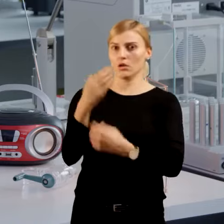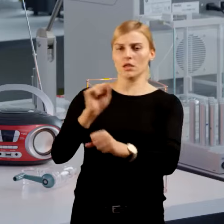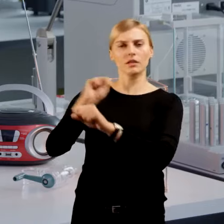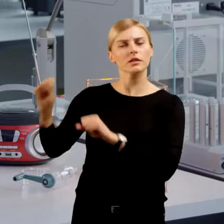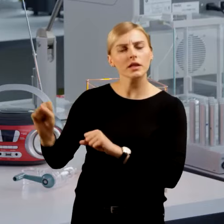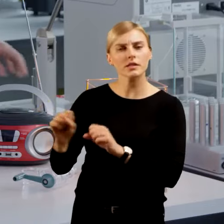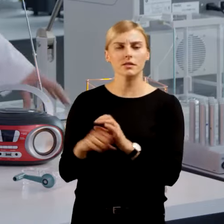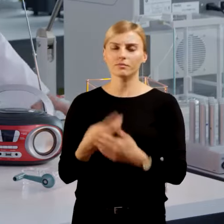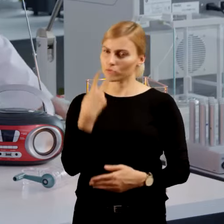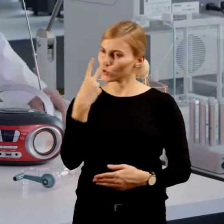Zobaczcie.